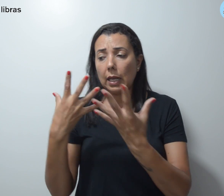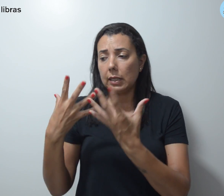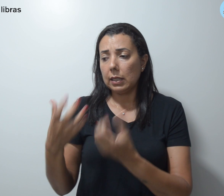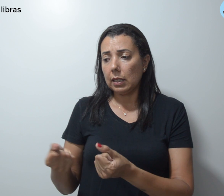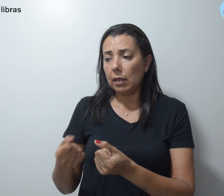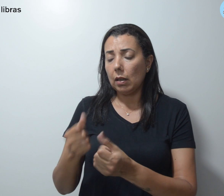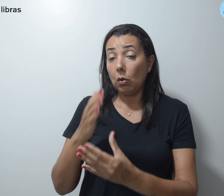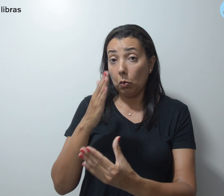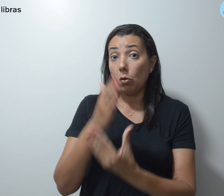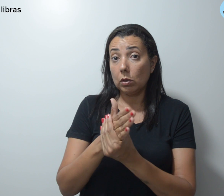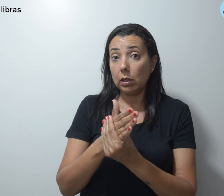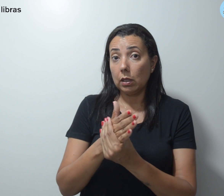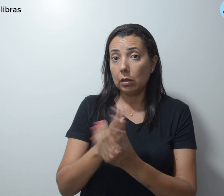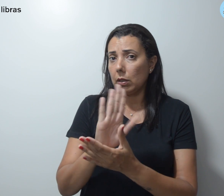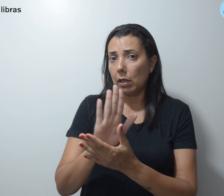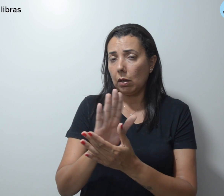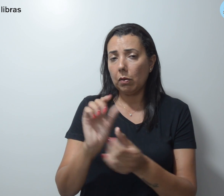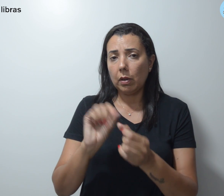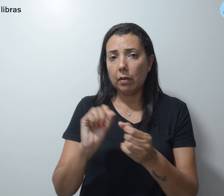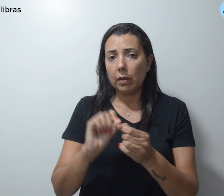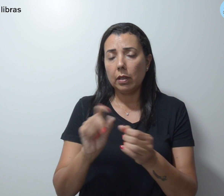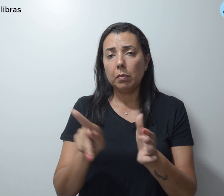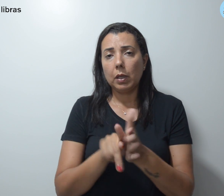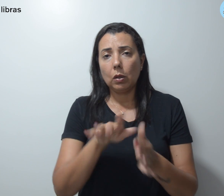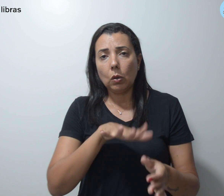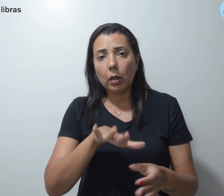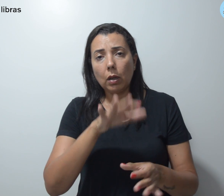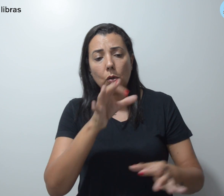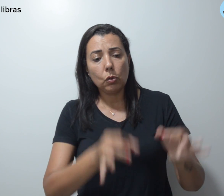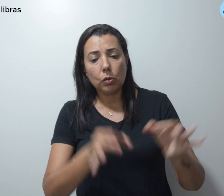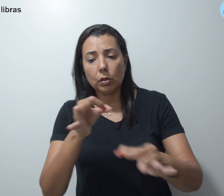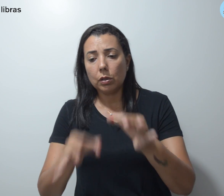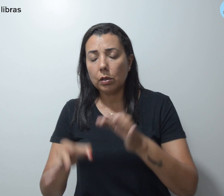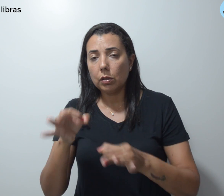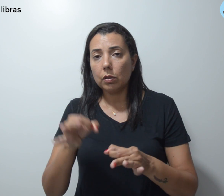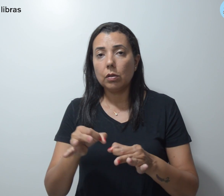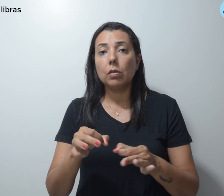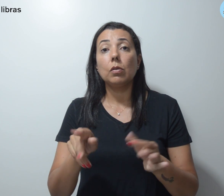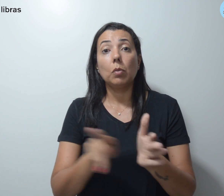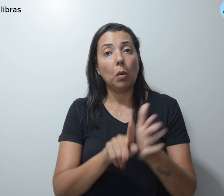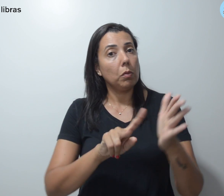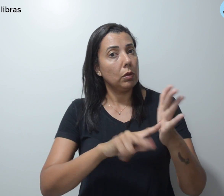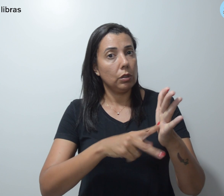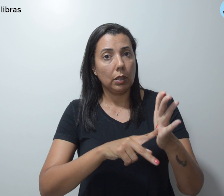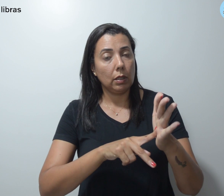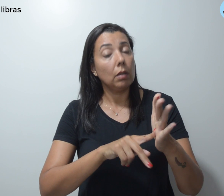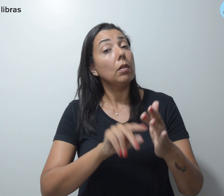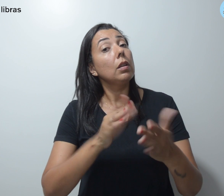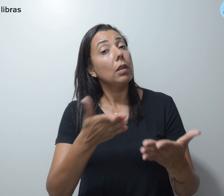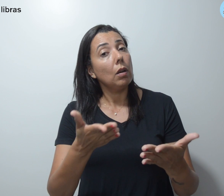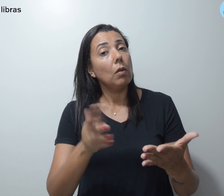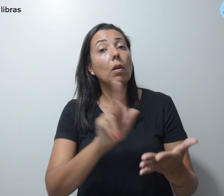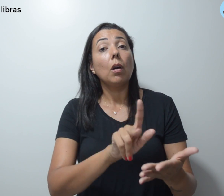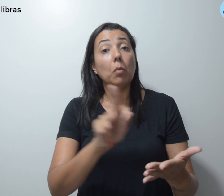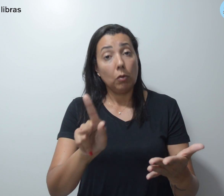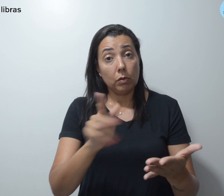processo não é feita pelo setor jurídico do sindicato. Cabe a professores e